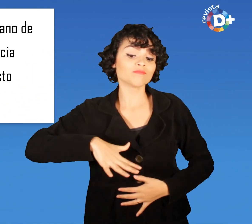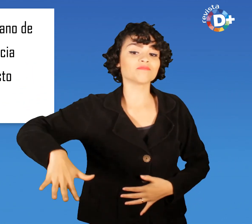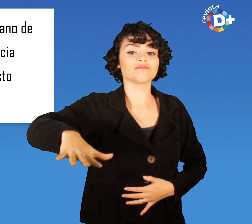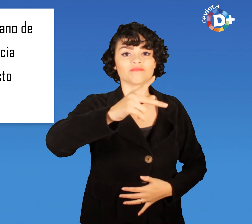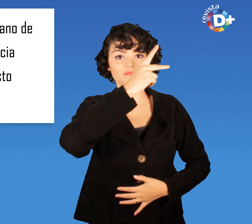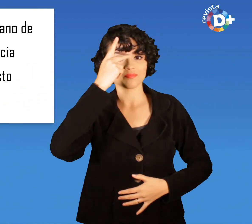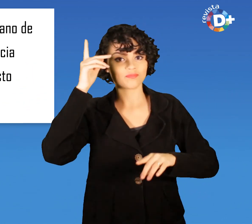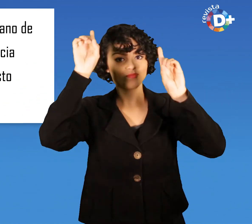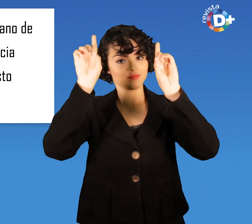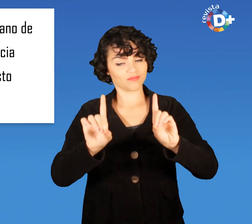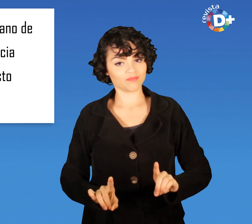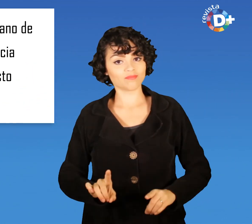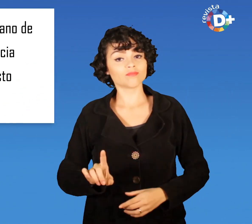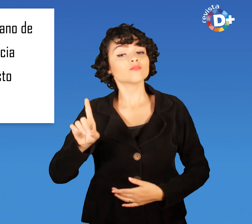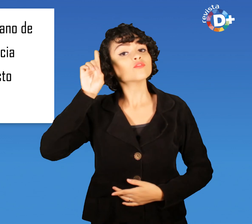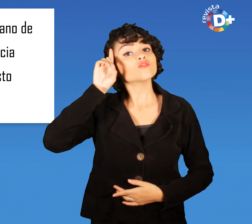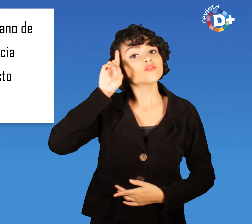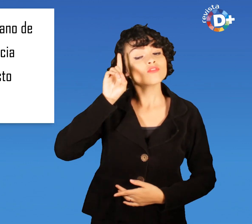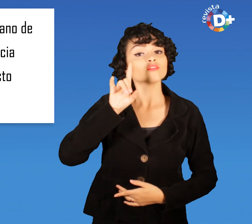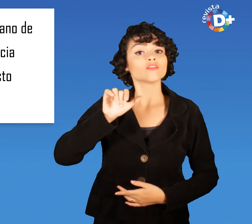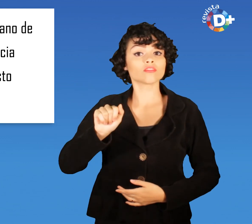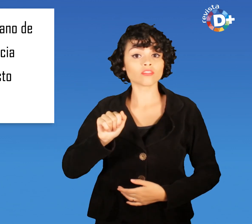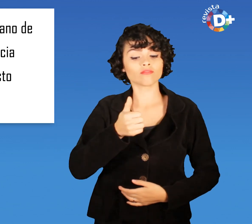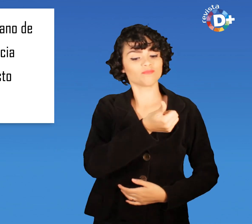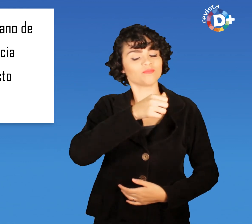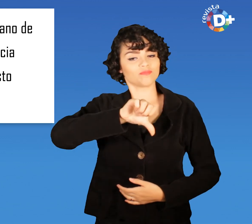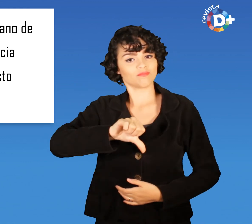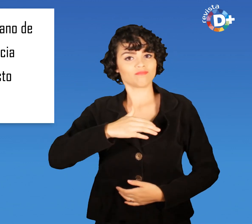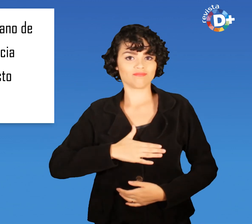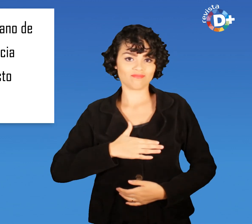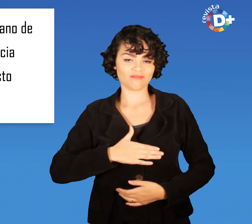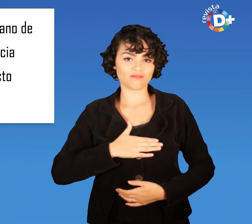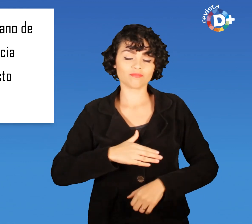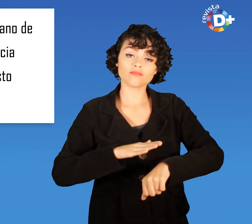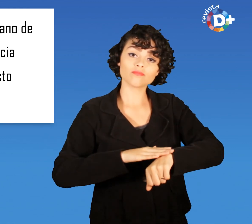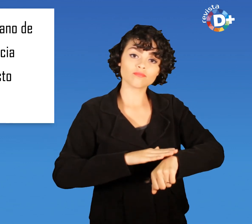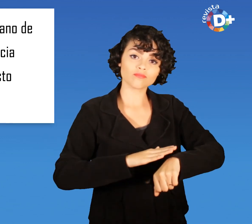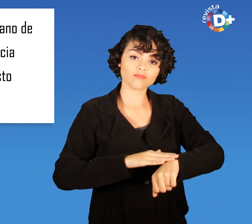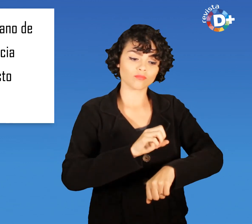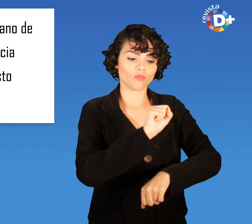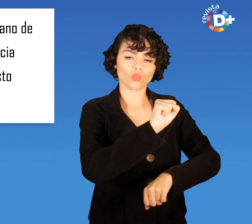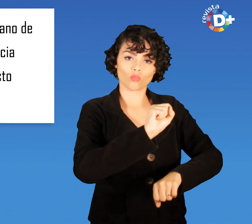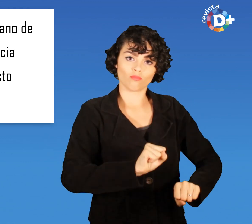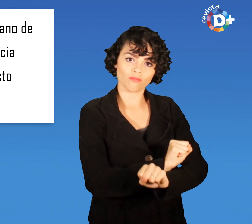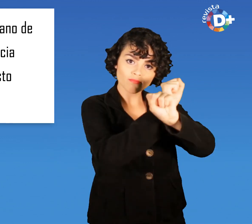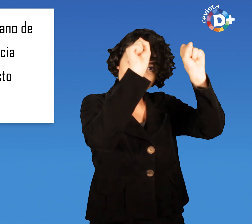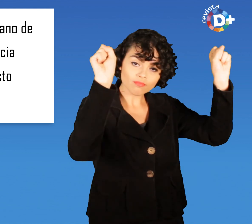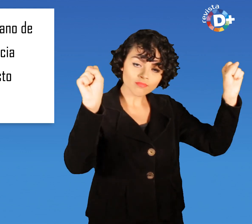Data Dezenove de agosto Horário Das oito da manhã Às